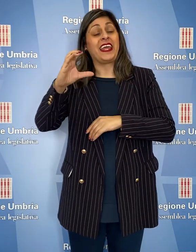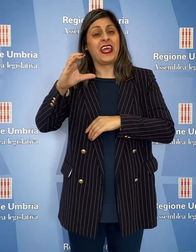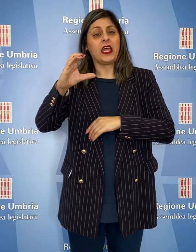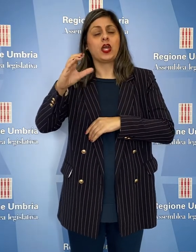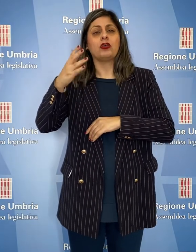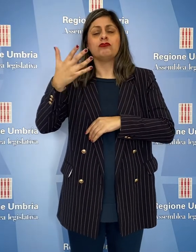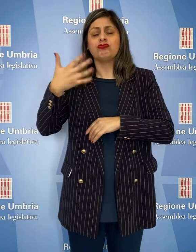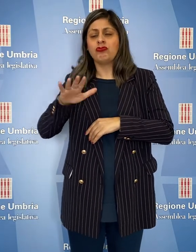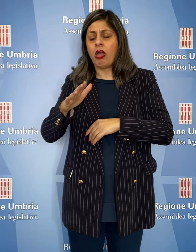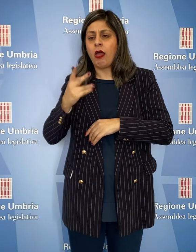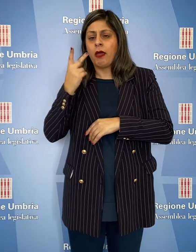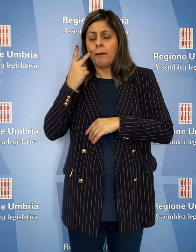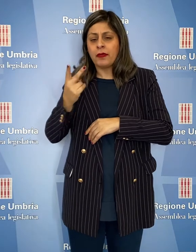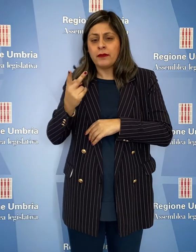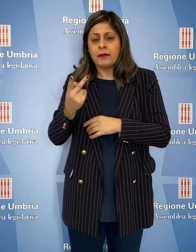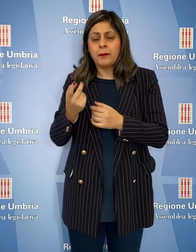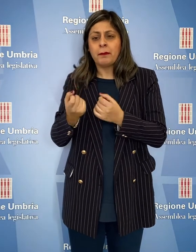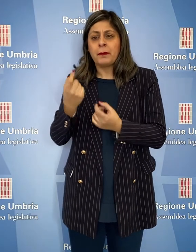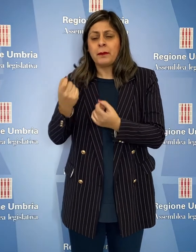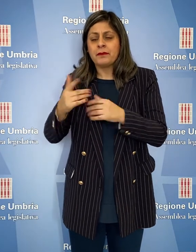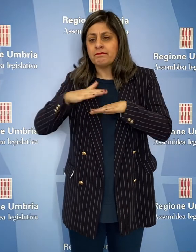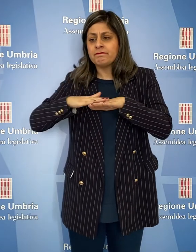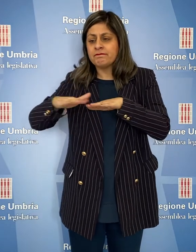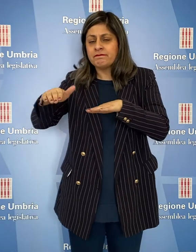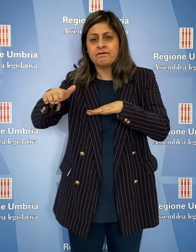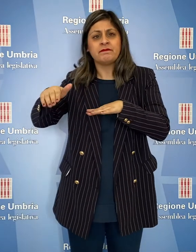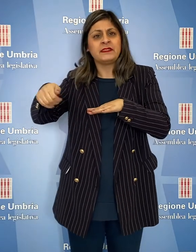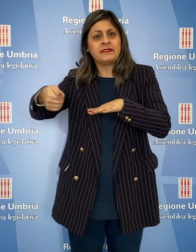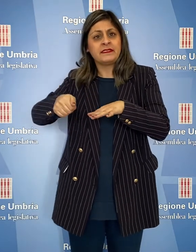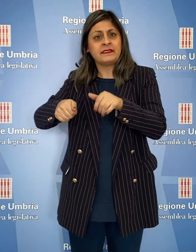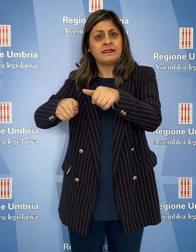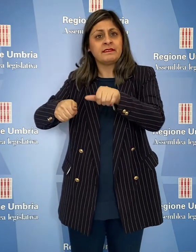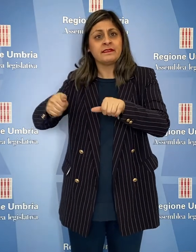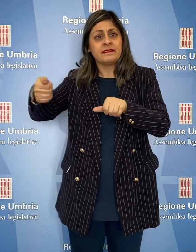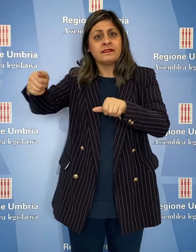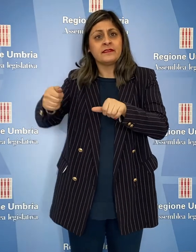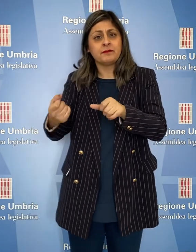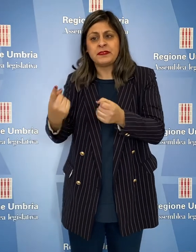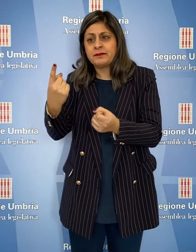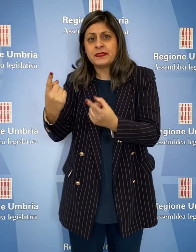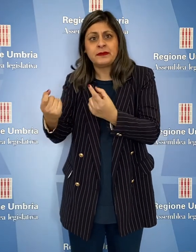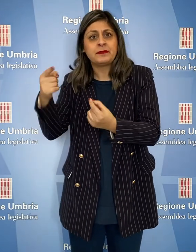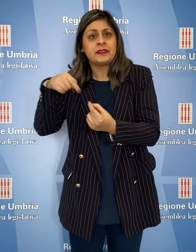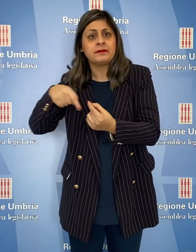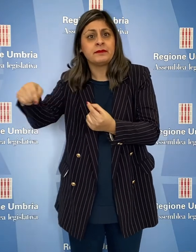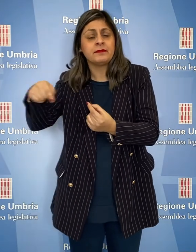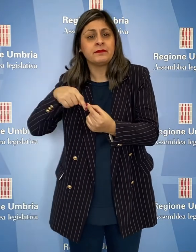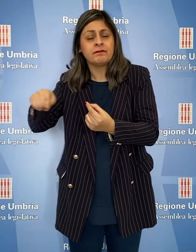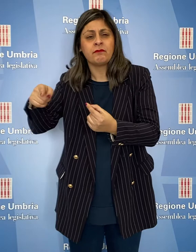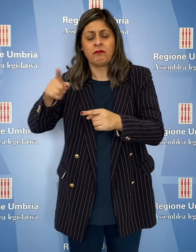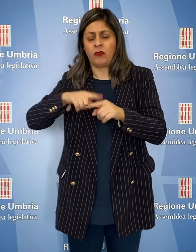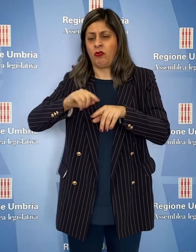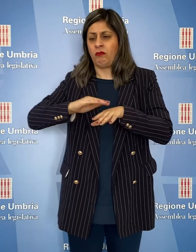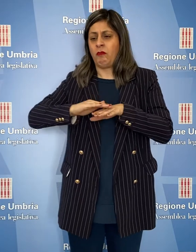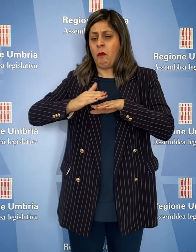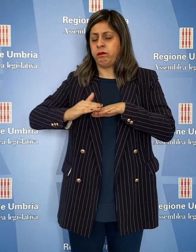comparse vistose fessurazioni della superficie pavimentata. Sono emerse